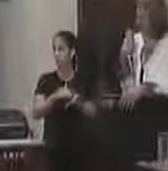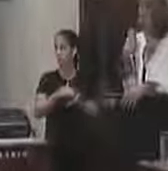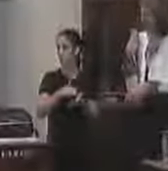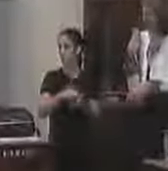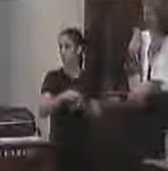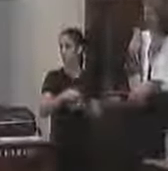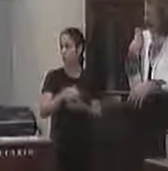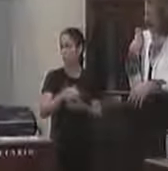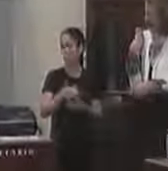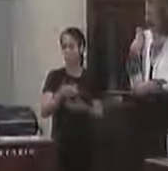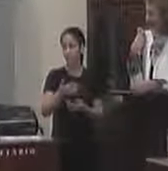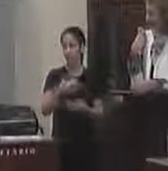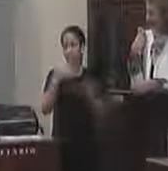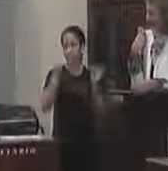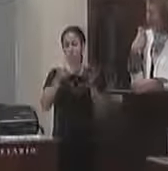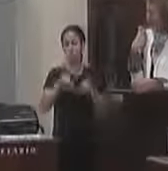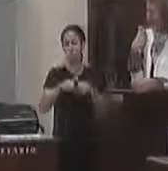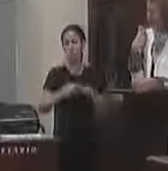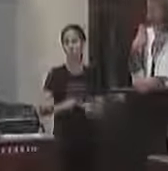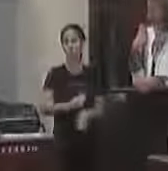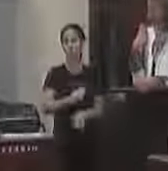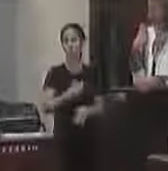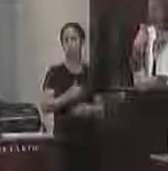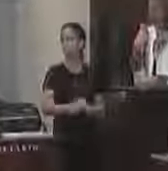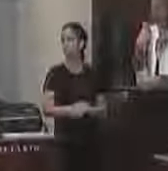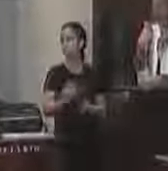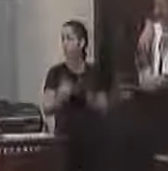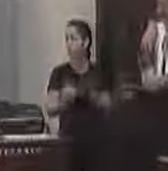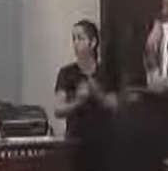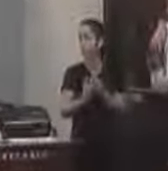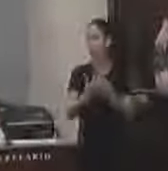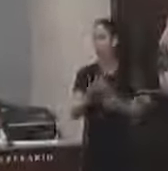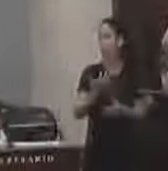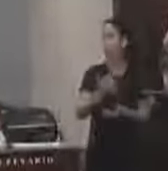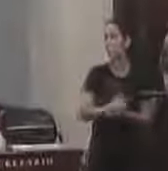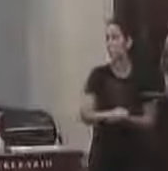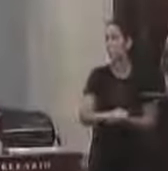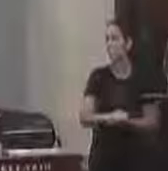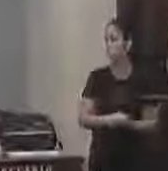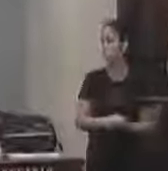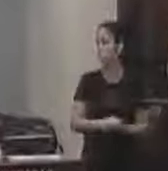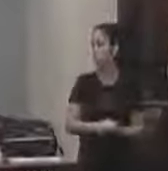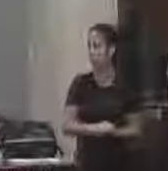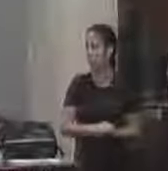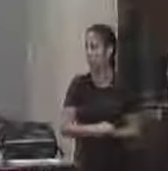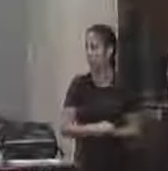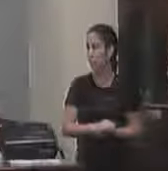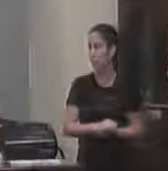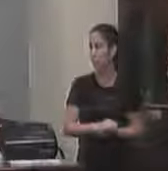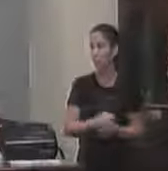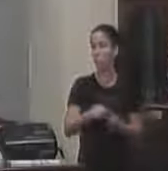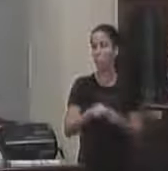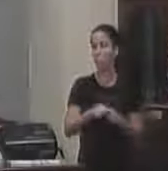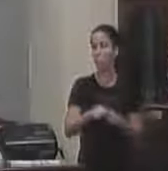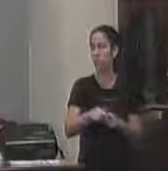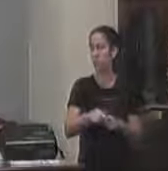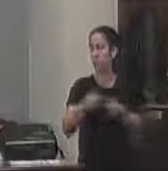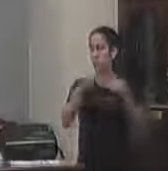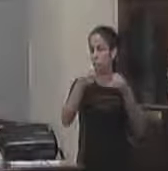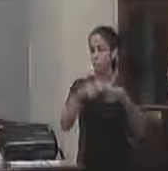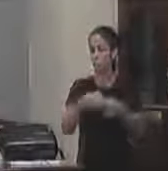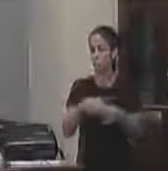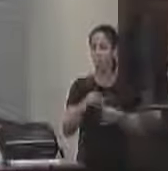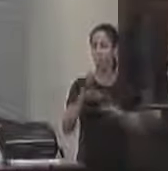uma honra recebê-lo aqui com a sua equipe eu quero assim a gente ouvindo aqui atentamente a explanação